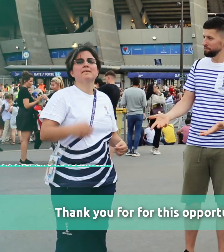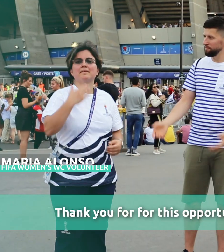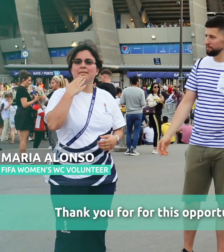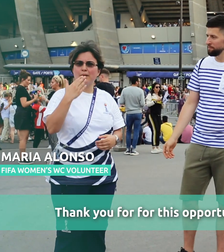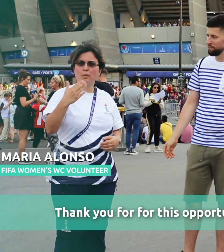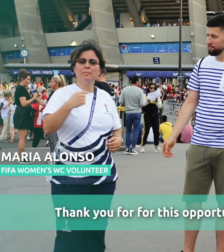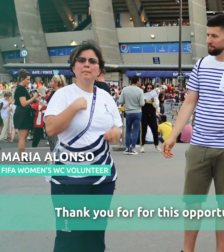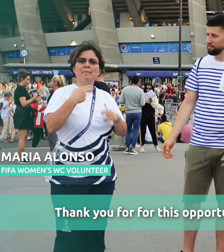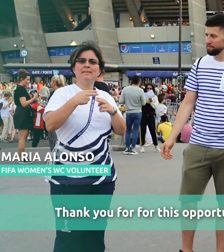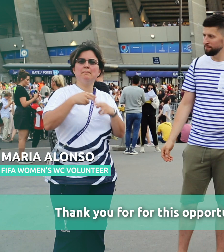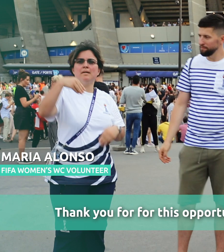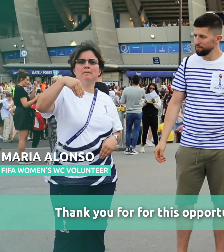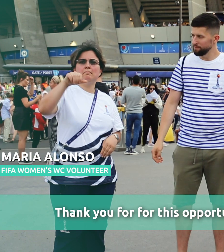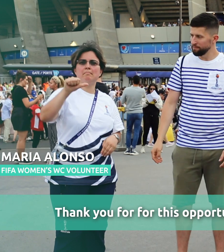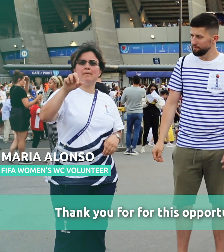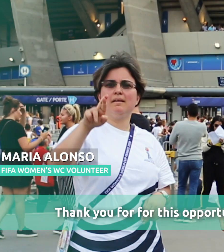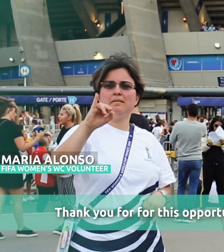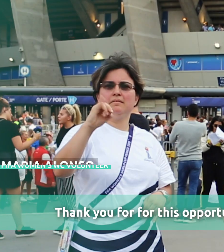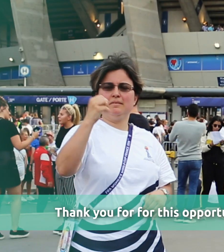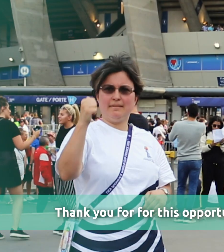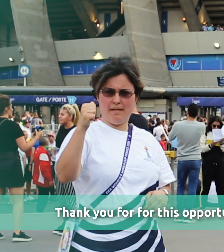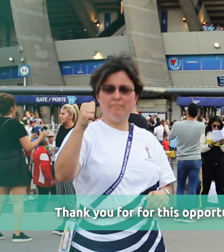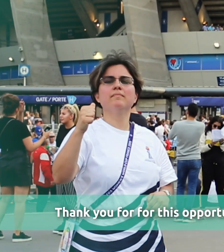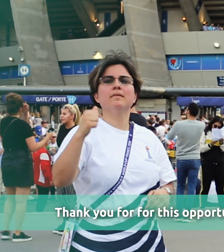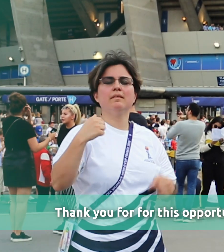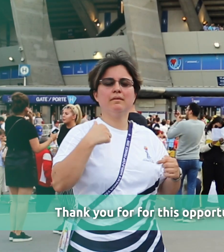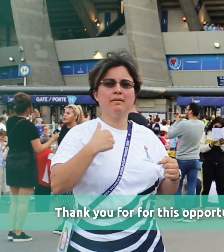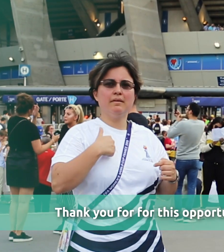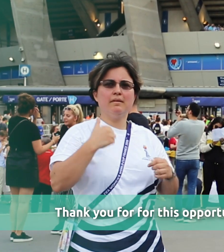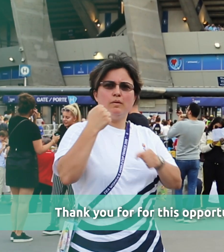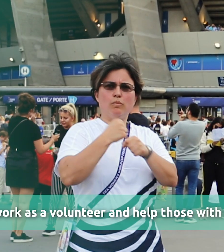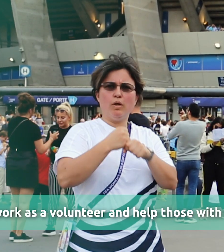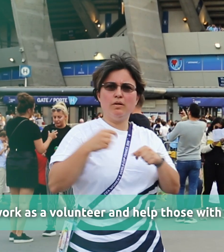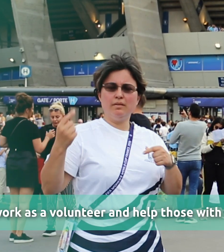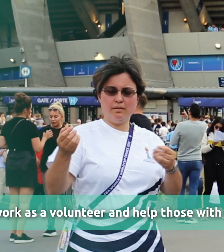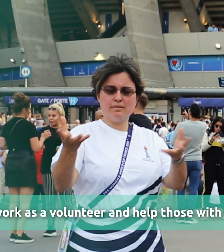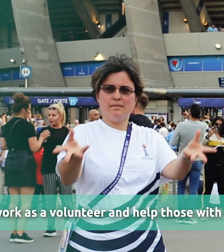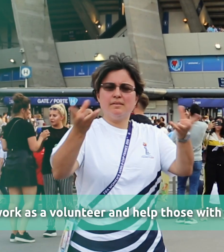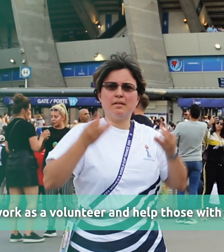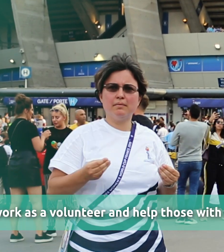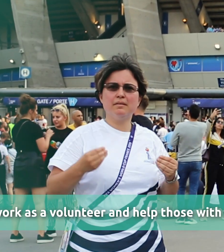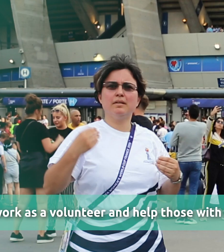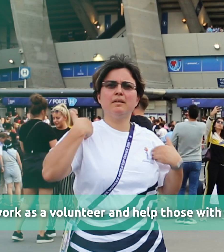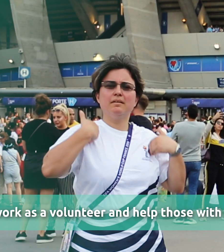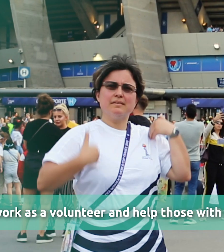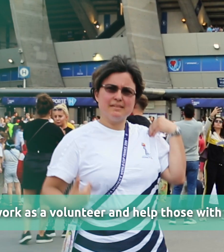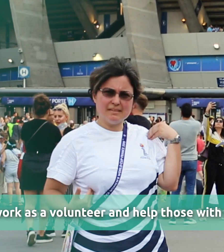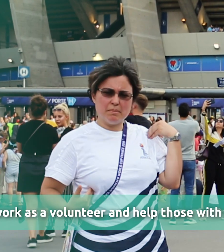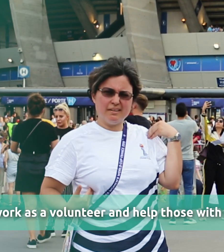Dziękuję za tę możliwość. Nazywam się Maria. Przez pracę jako wolontarz i